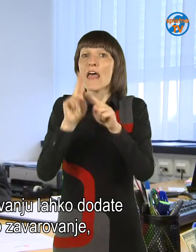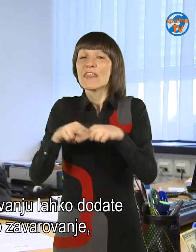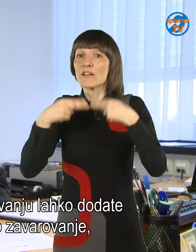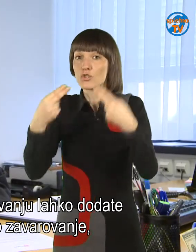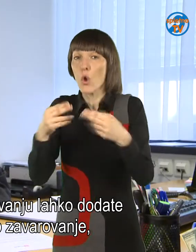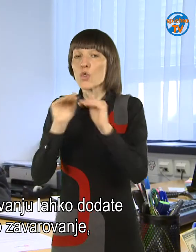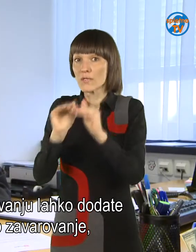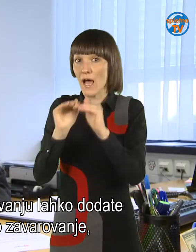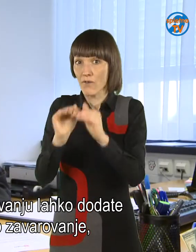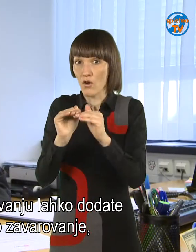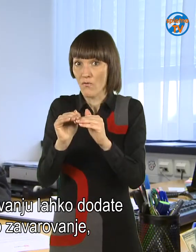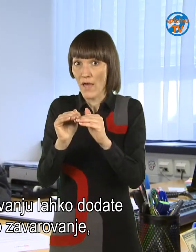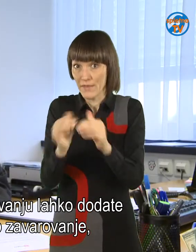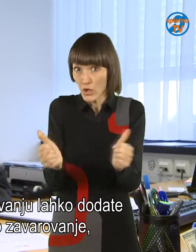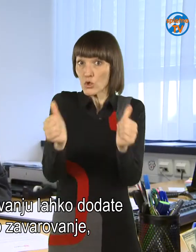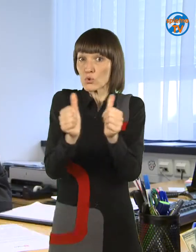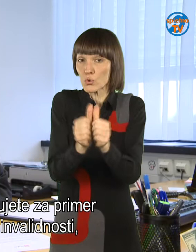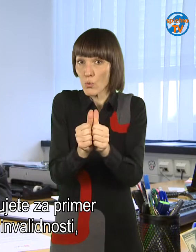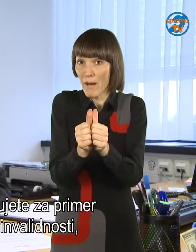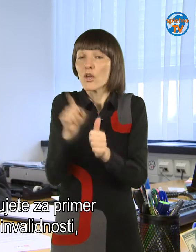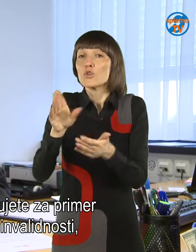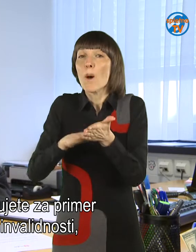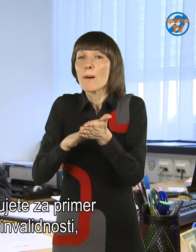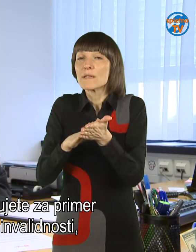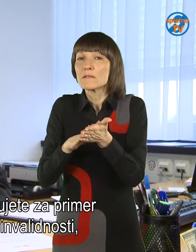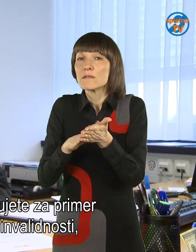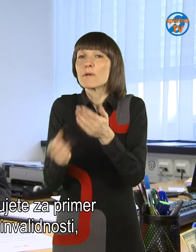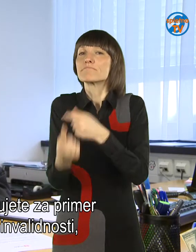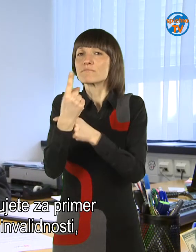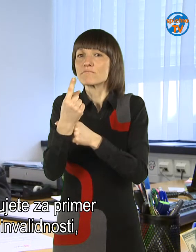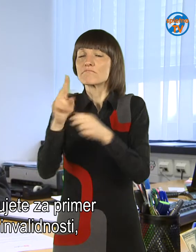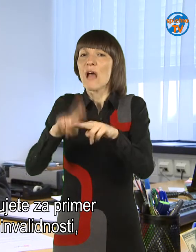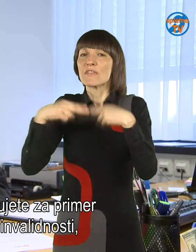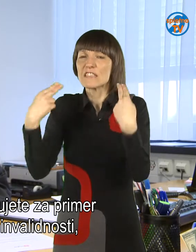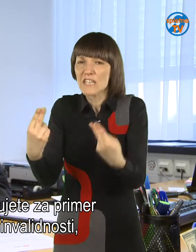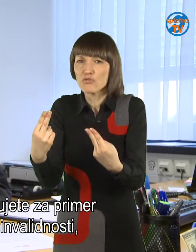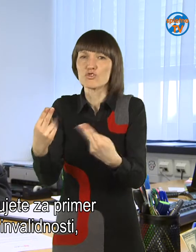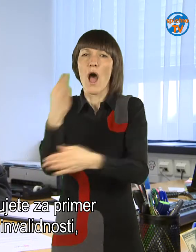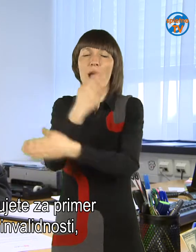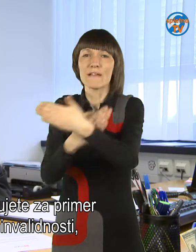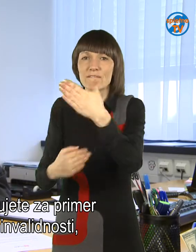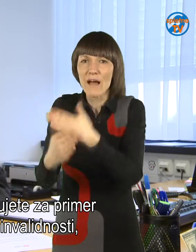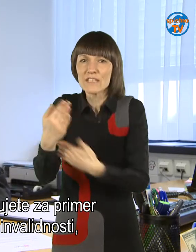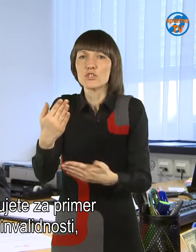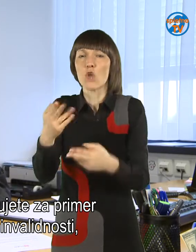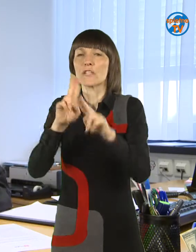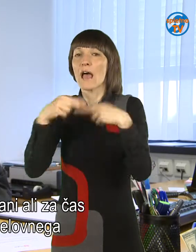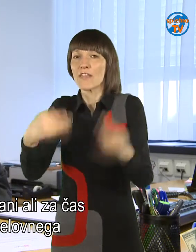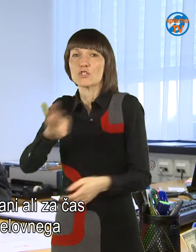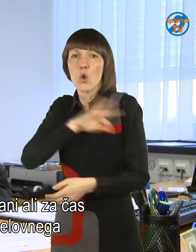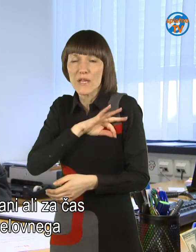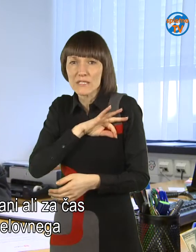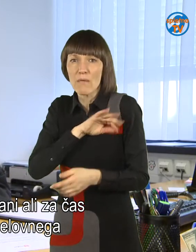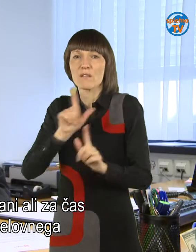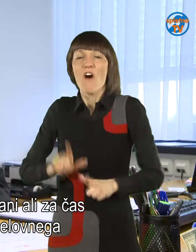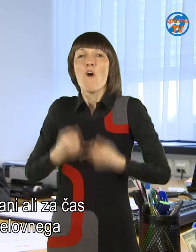dodajte tudi dodatno nezgodno zavarovanje zraven, kjer se lahko merno zavarujete za primer še dodatne nezgodne smrti, invalidnosti,